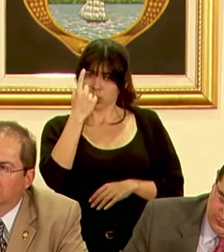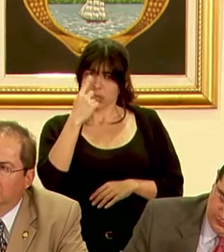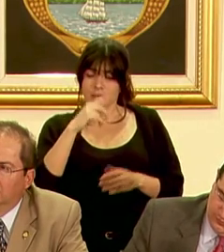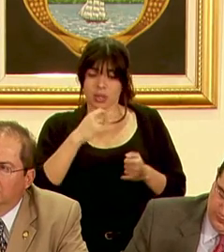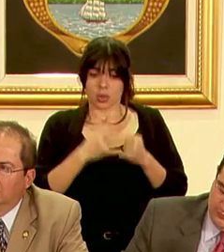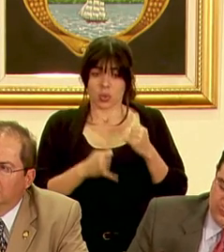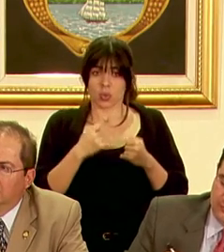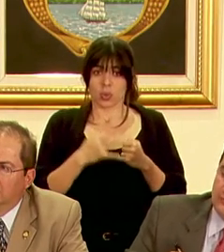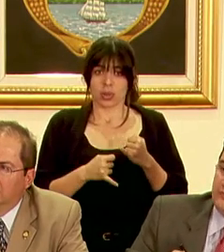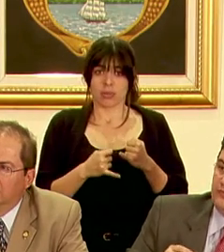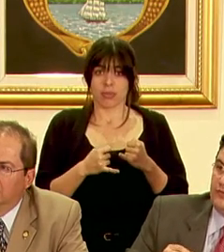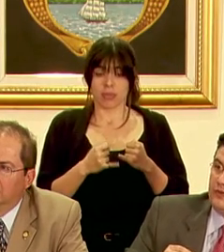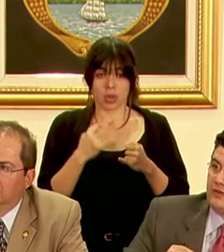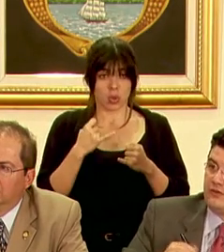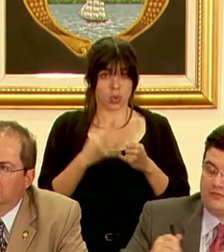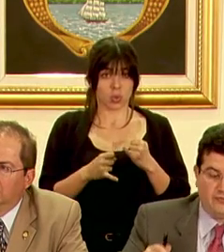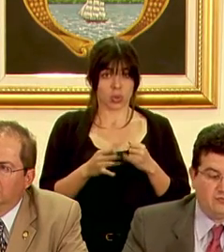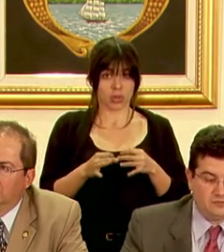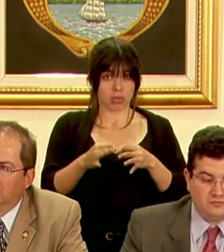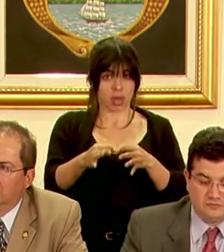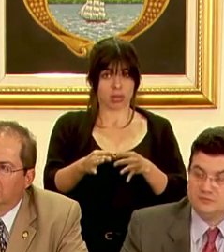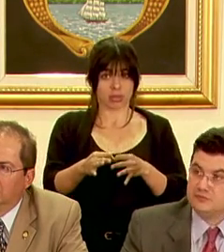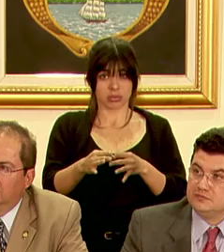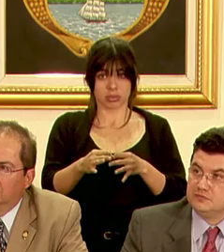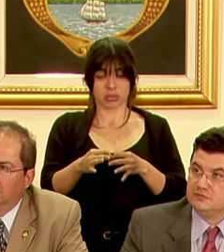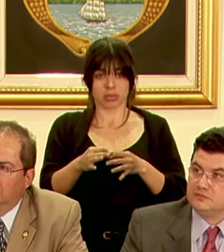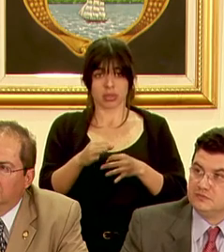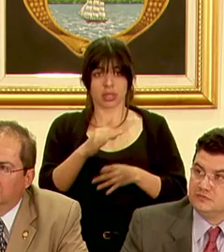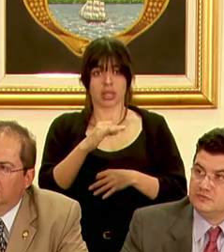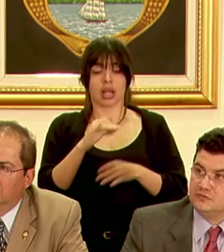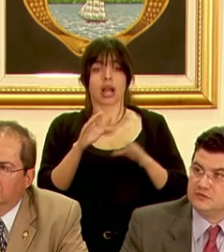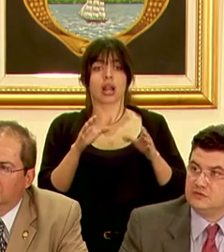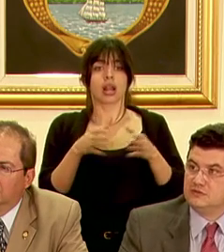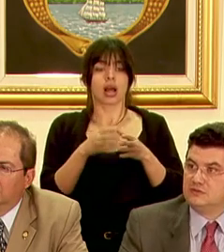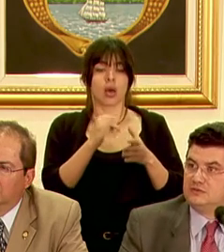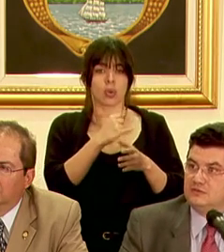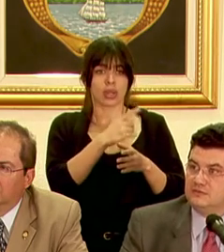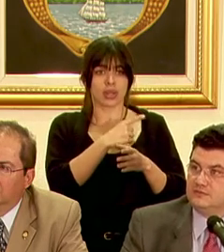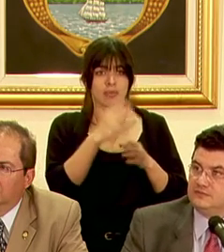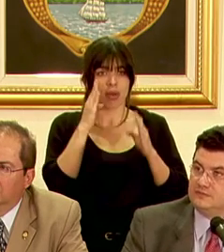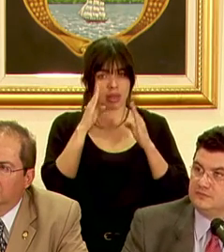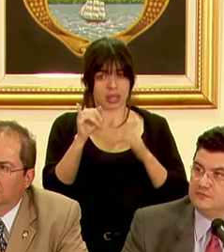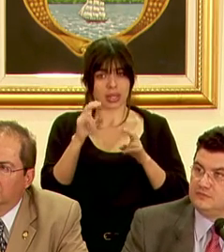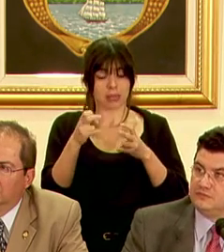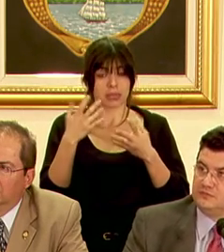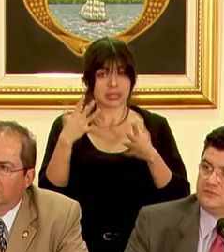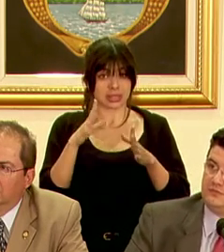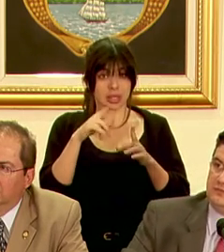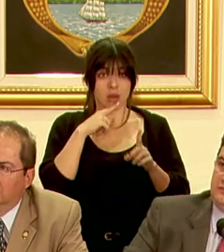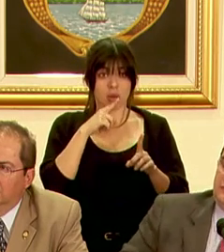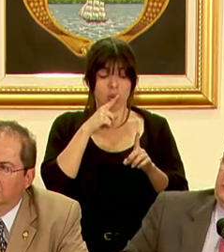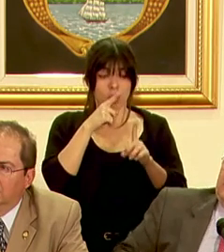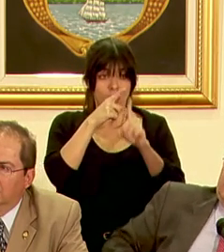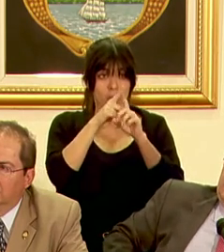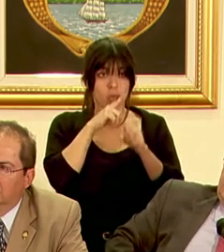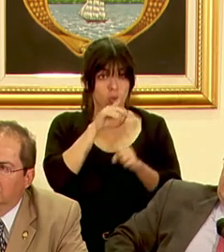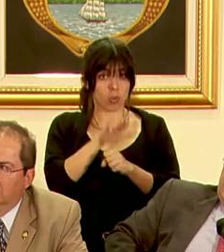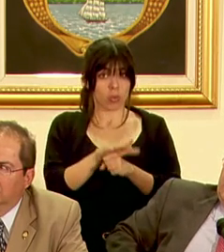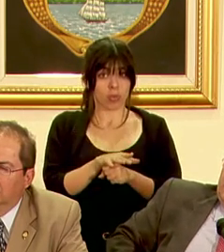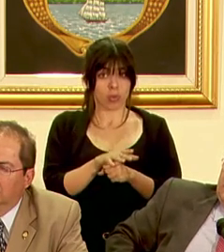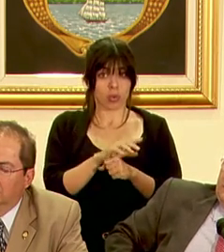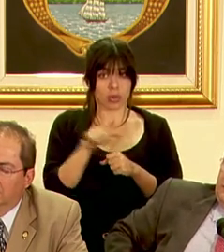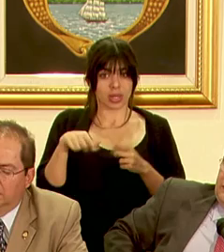última sería la última prórroga de la junta interventora se cumplió el objetivo que se quería